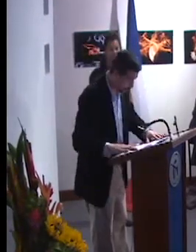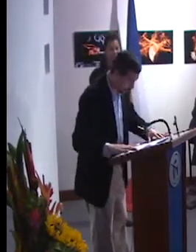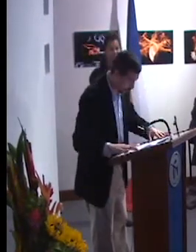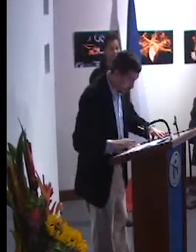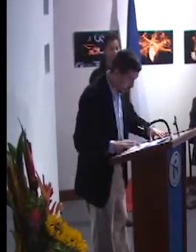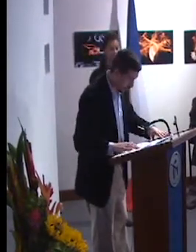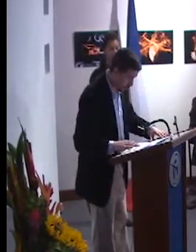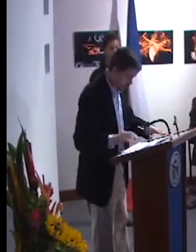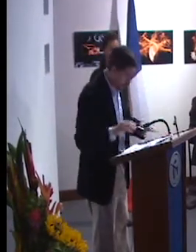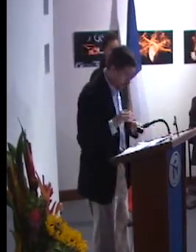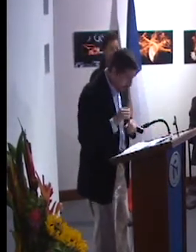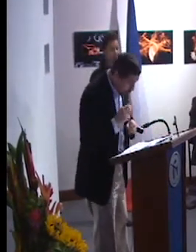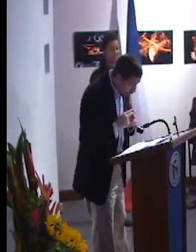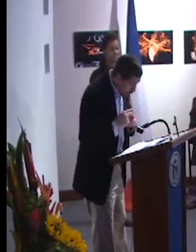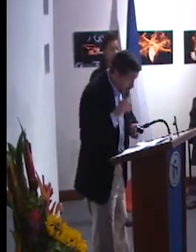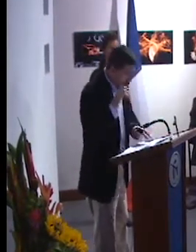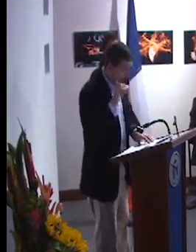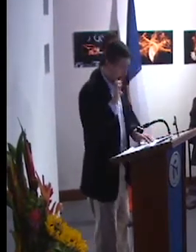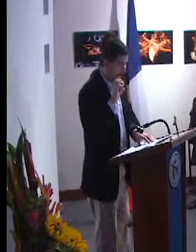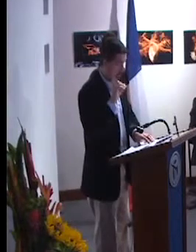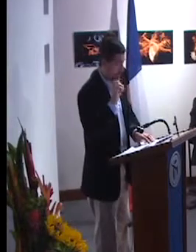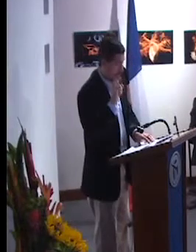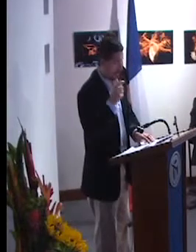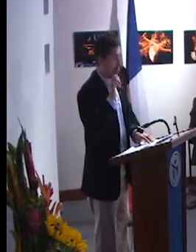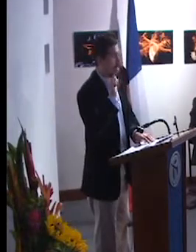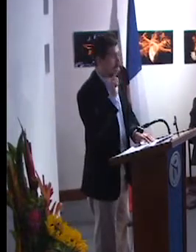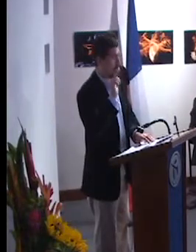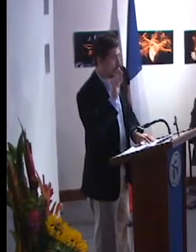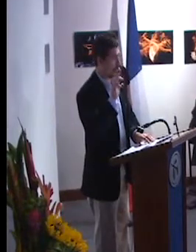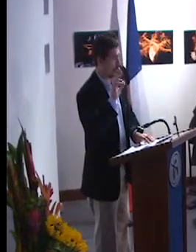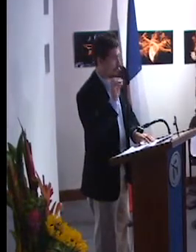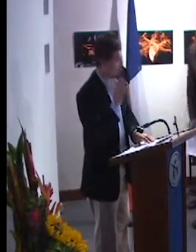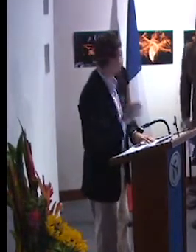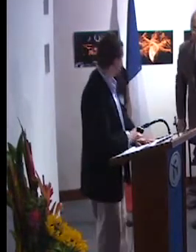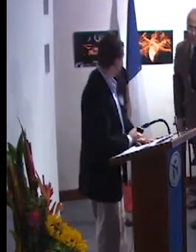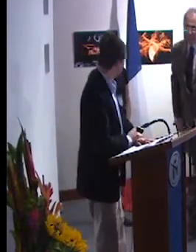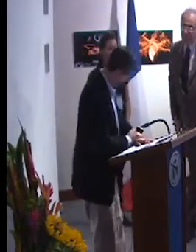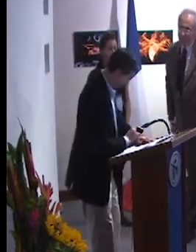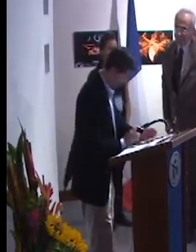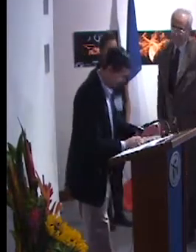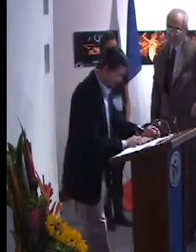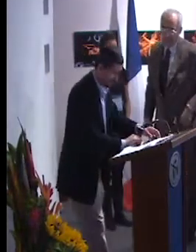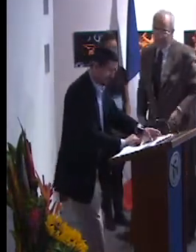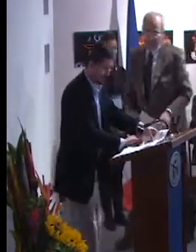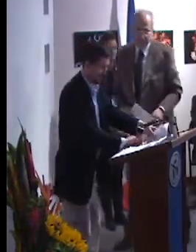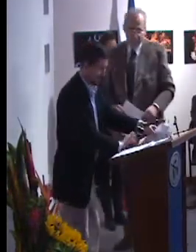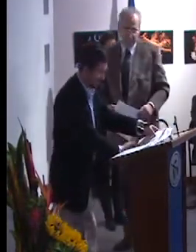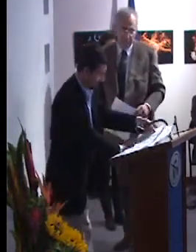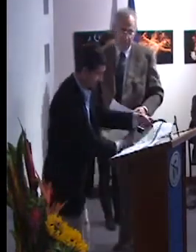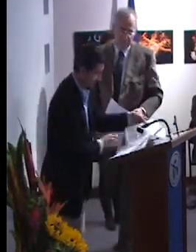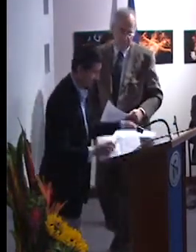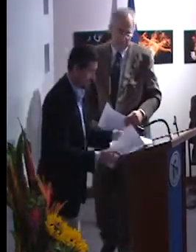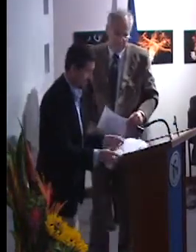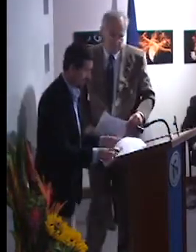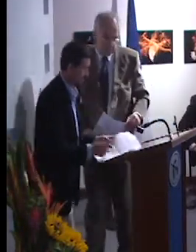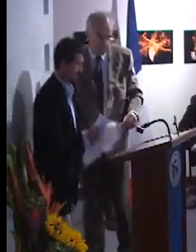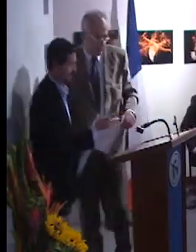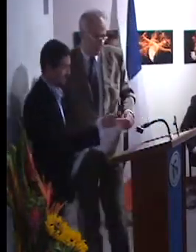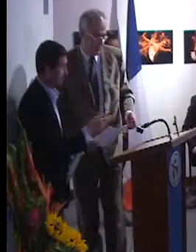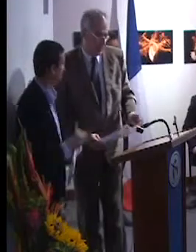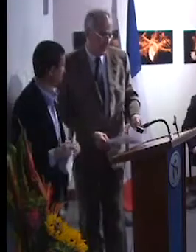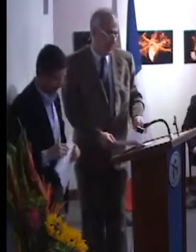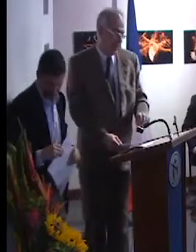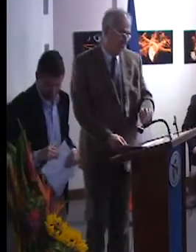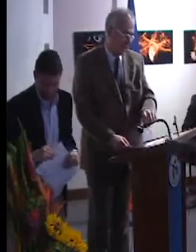doctor vicerrector académico de la Universidad Pedagógica, el doctor Alberto Mendoza.